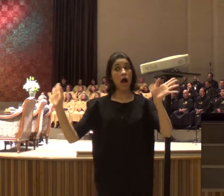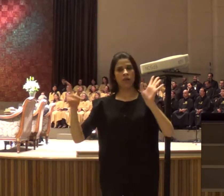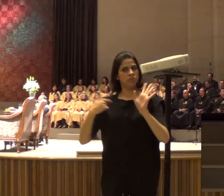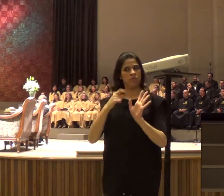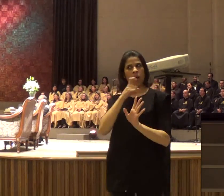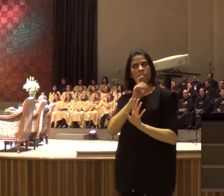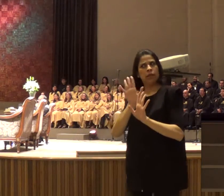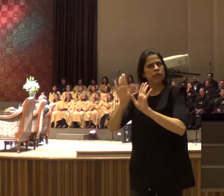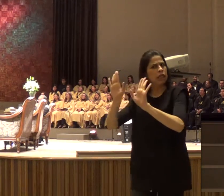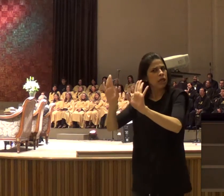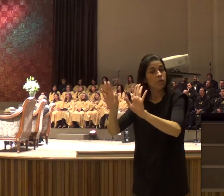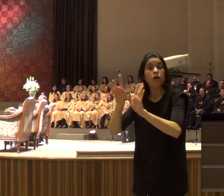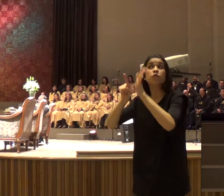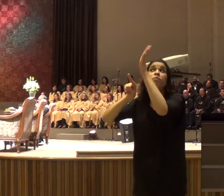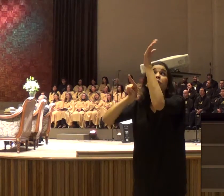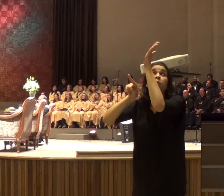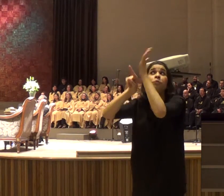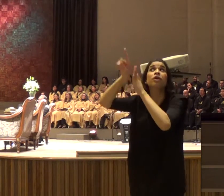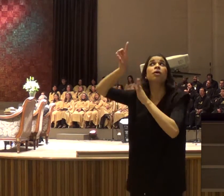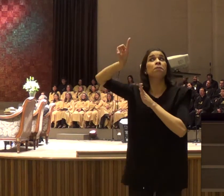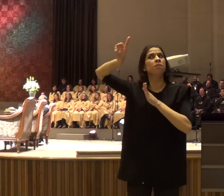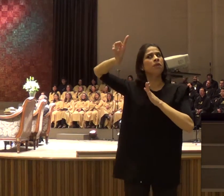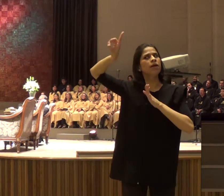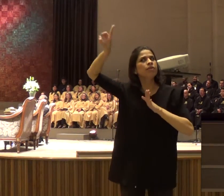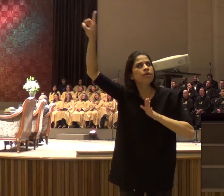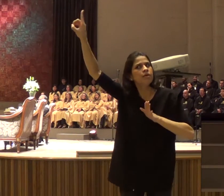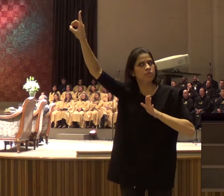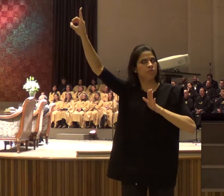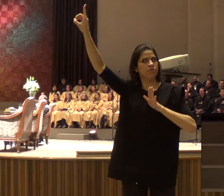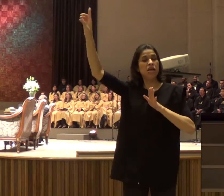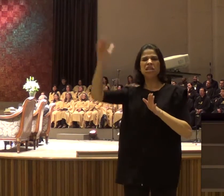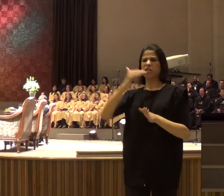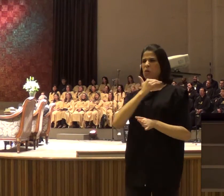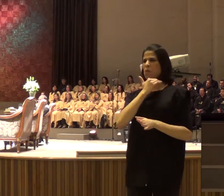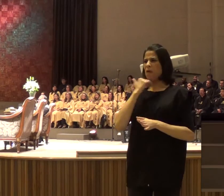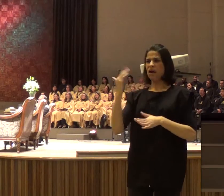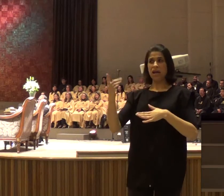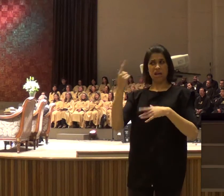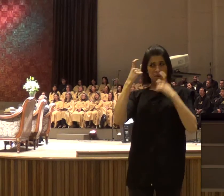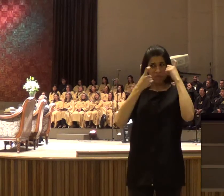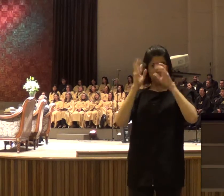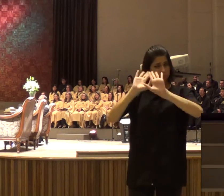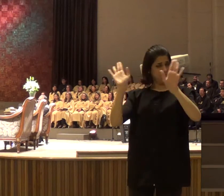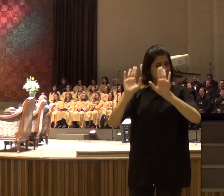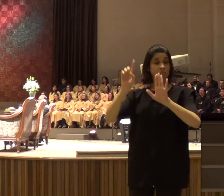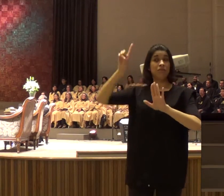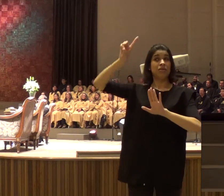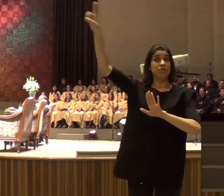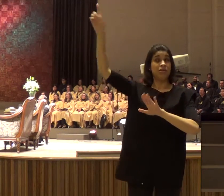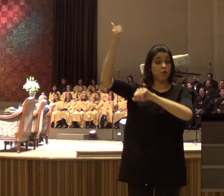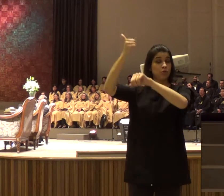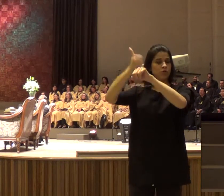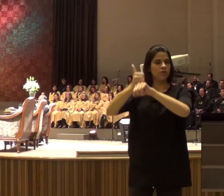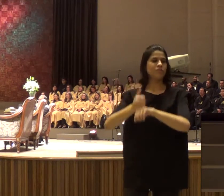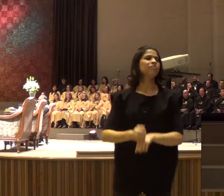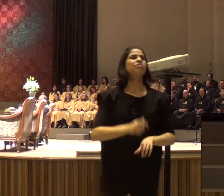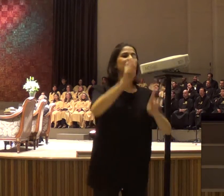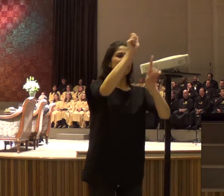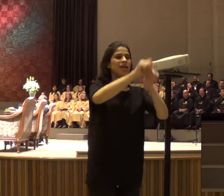estou dizendo que eu vou devolver para Deus, isso é problema dele, se eu vou morrer ou não vou morrer, eu não vou ficar preocupado com isso, passou setembro, eu chamei ela e o marido,